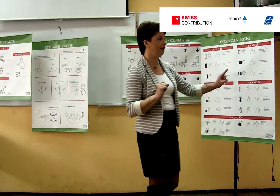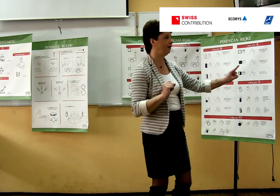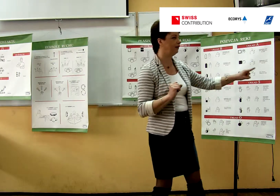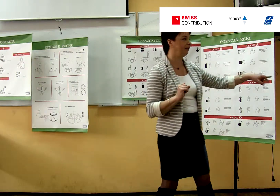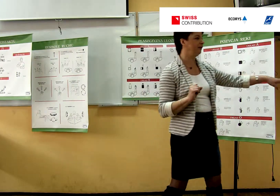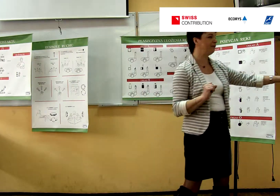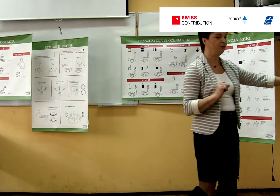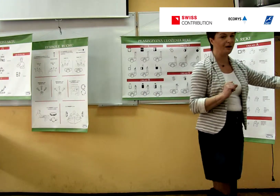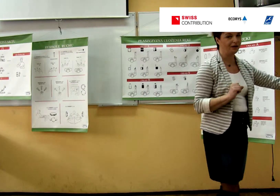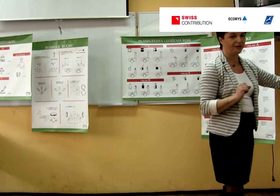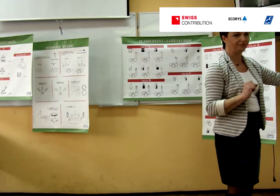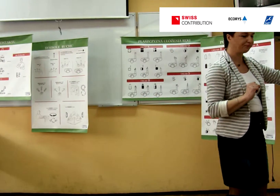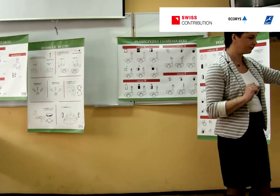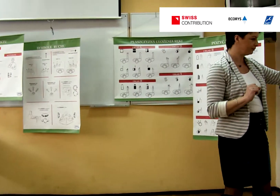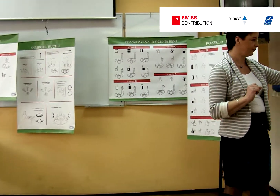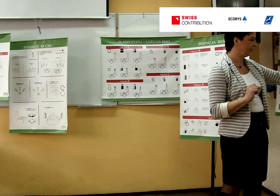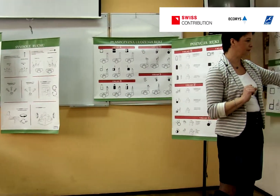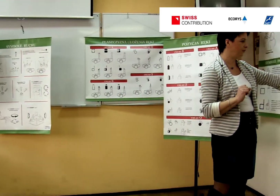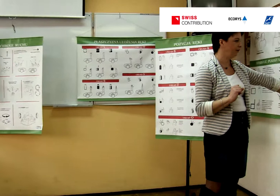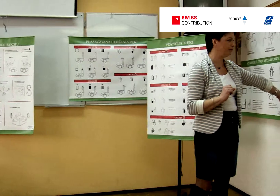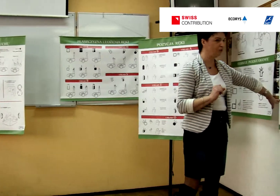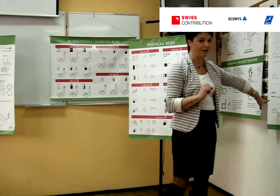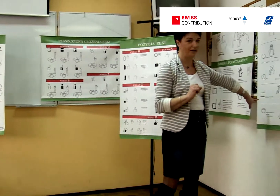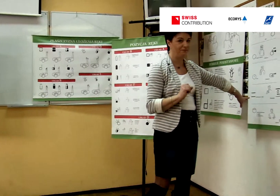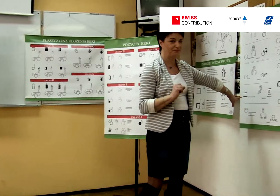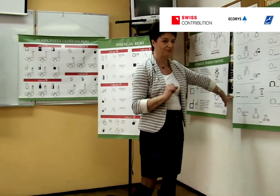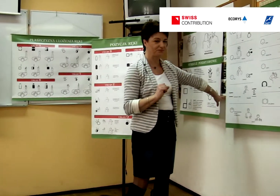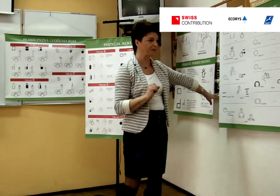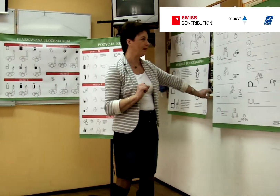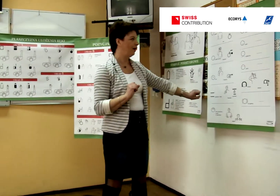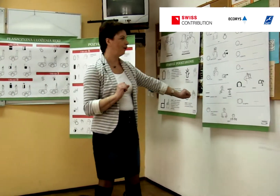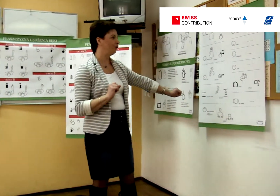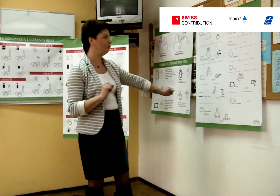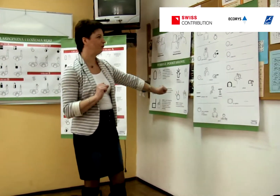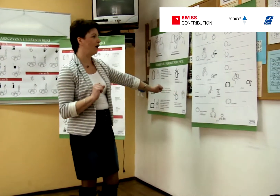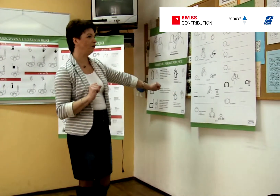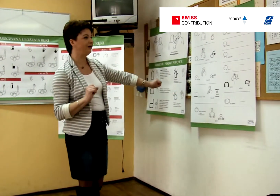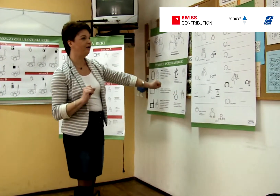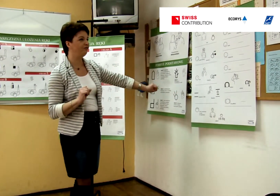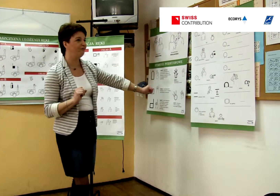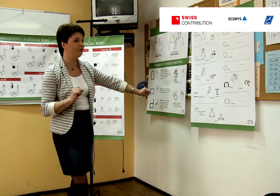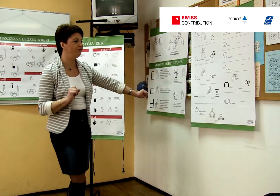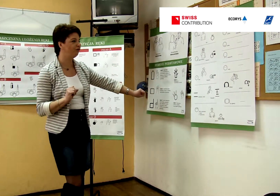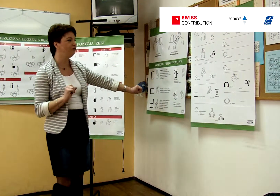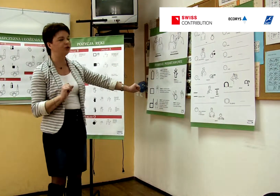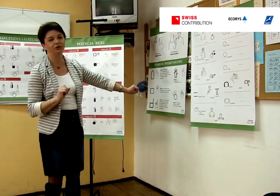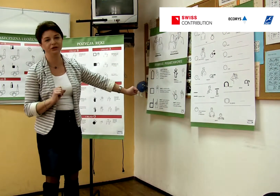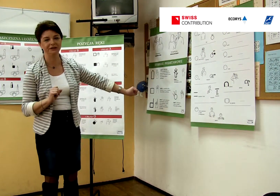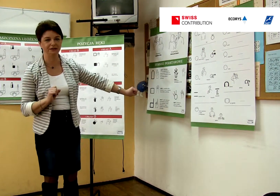niemanualne. Symbole niemanualne, które oddają w pełni foniczność języka